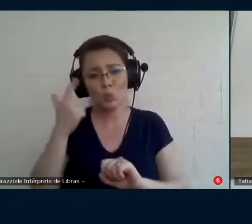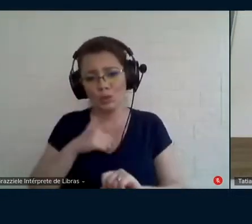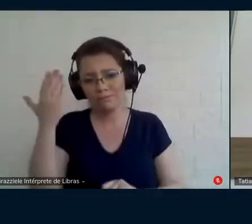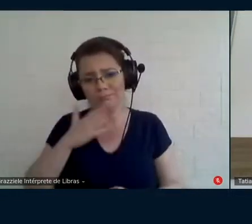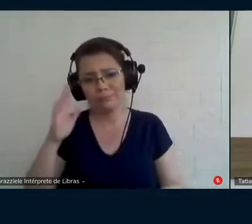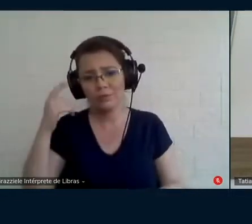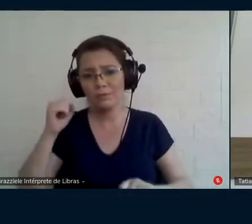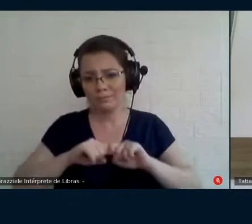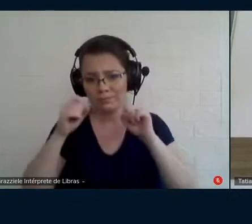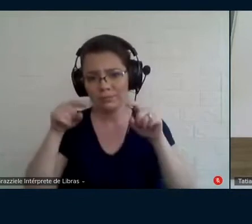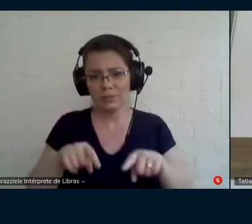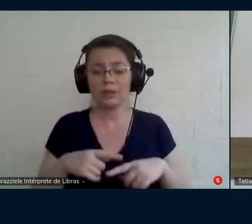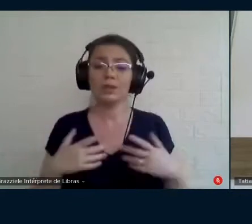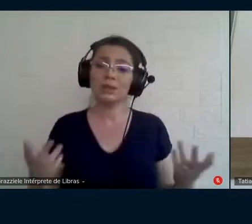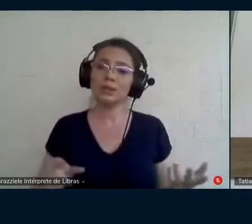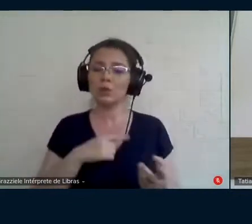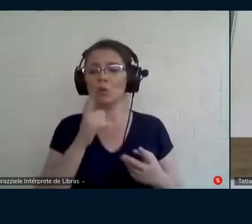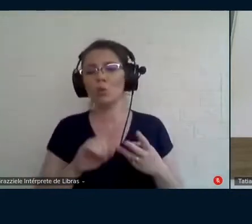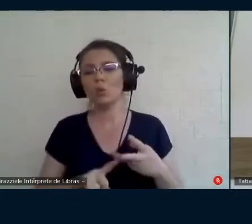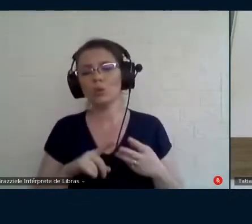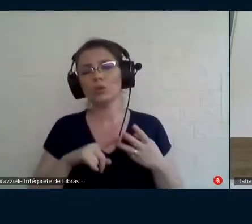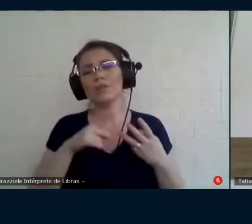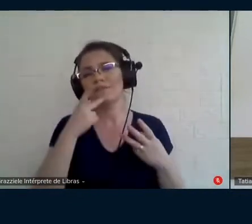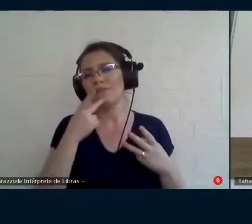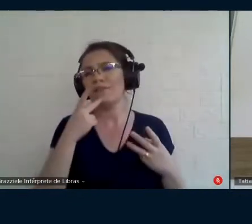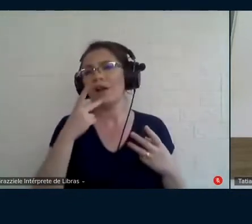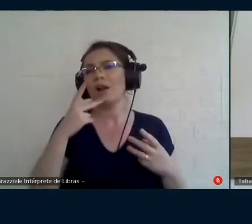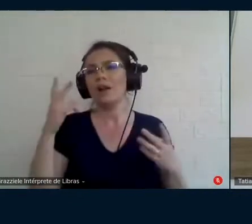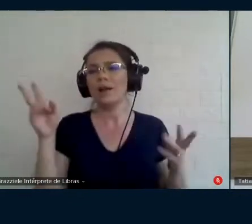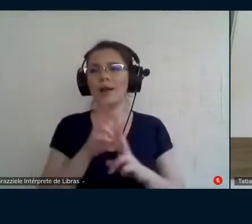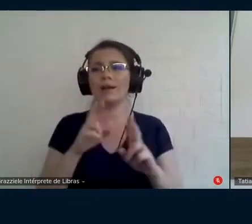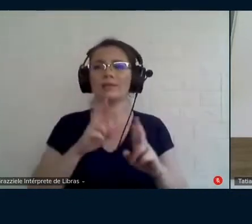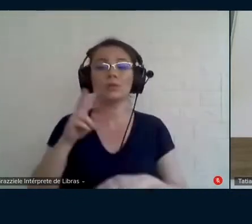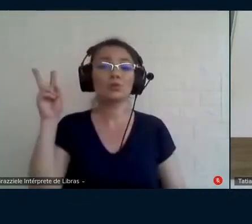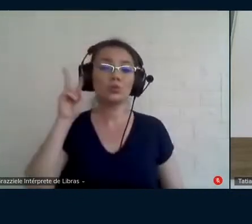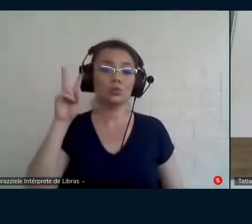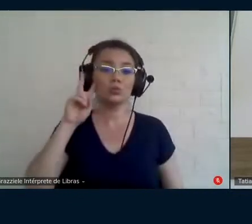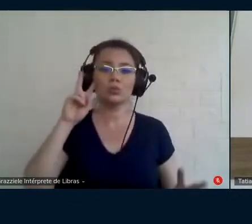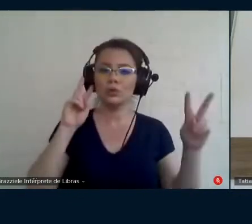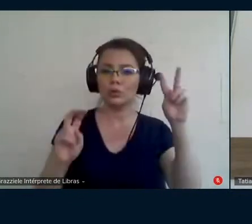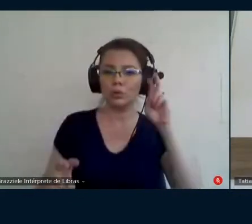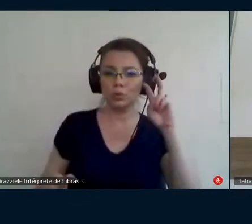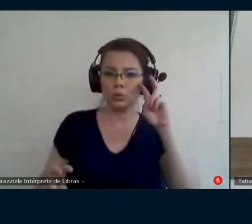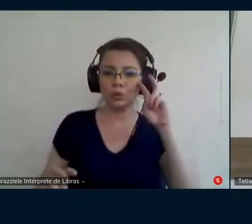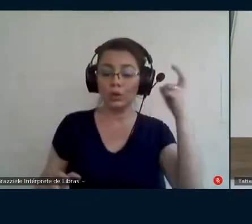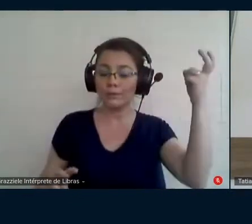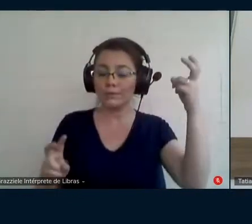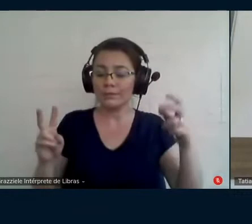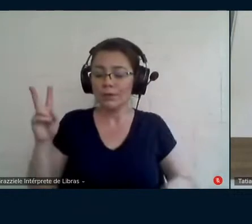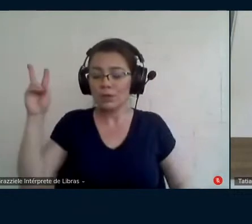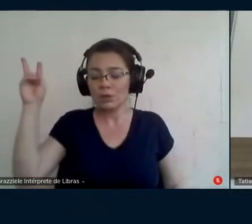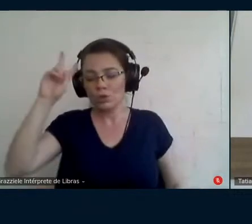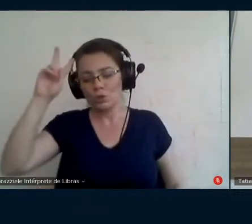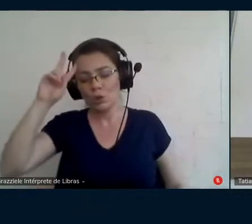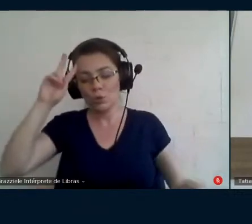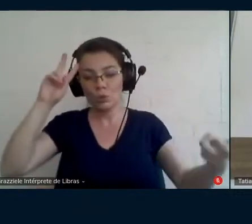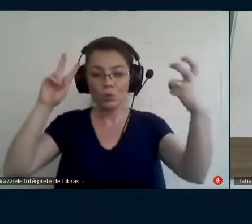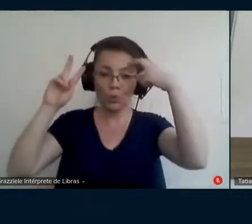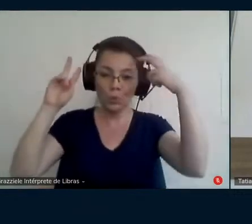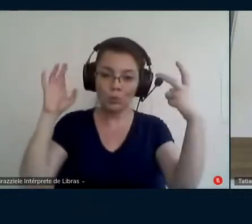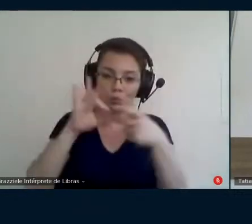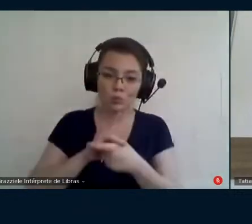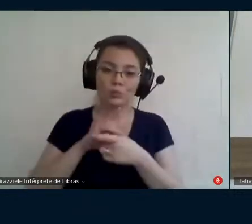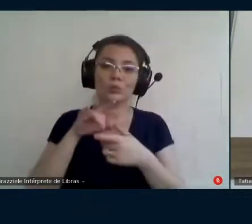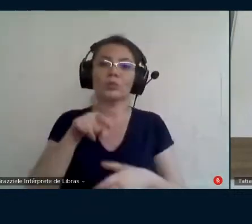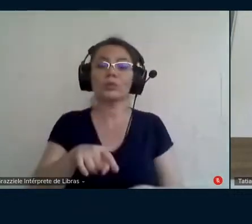-cultural acho que você deixa claro desde o início que é uma relação dialética importantíssima nessa prática de acompanhamento da